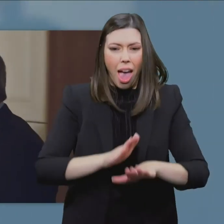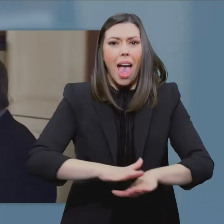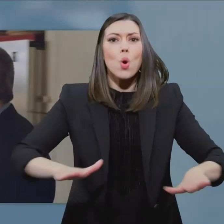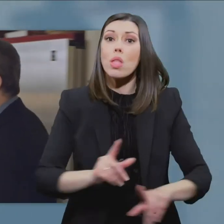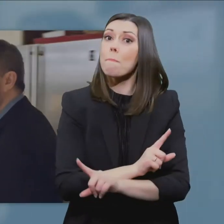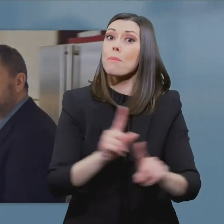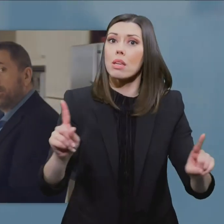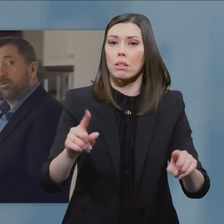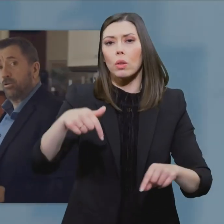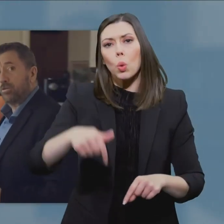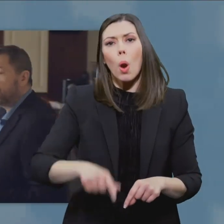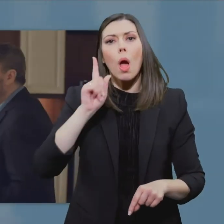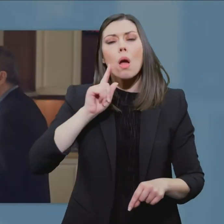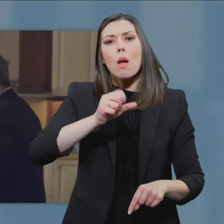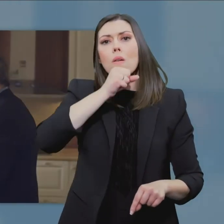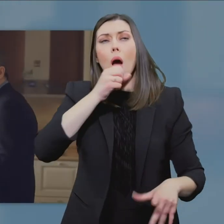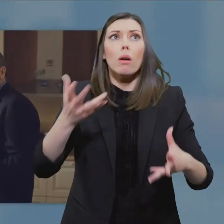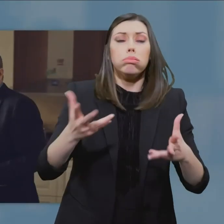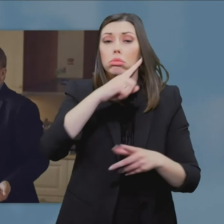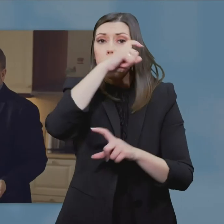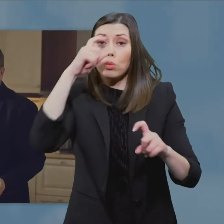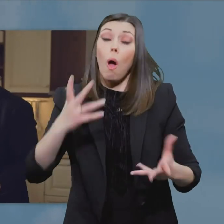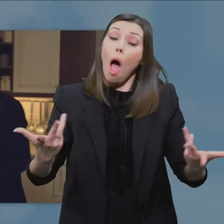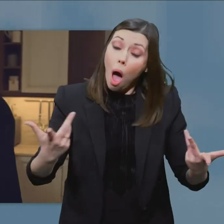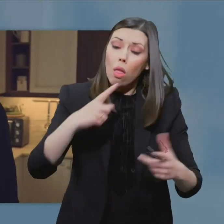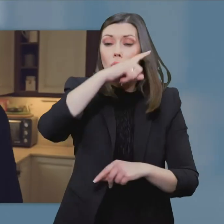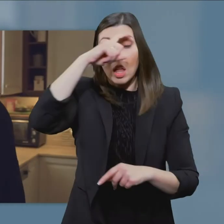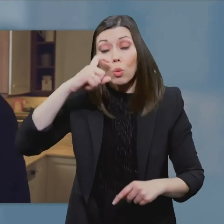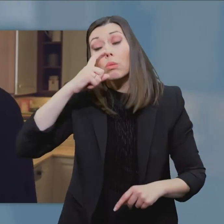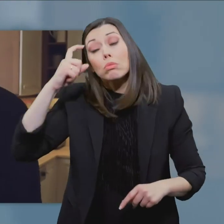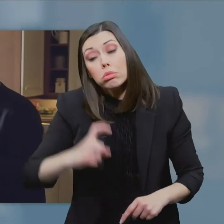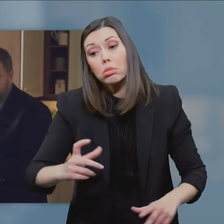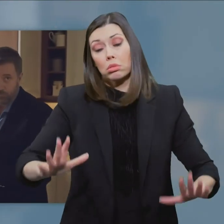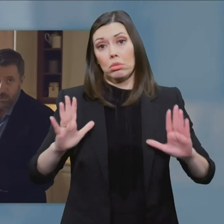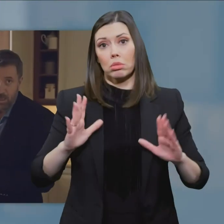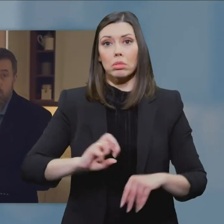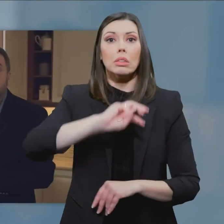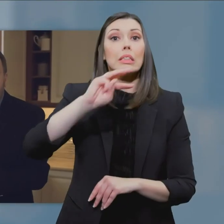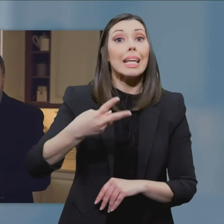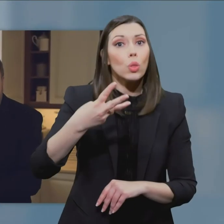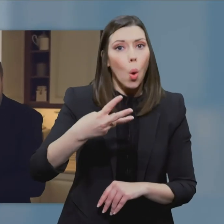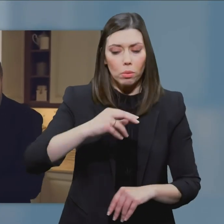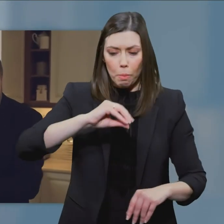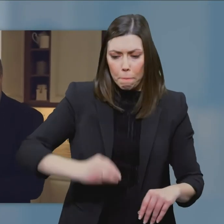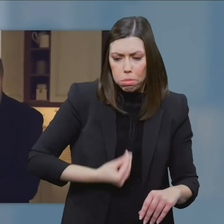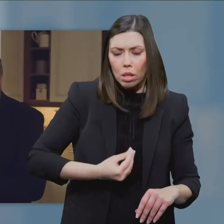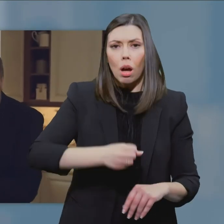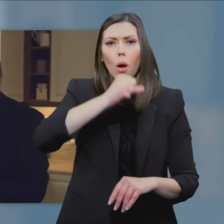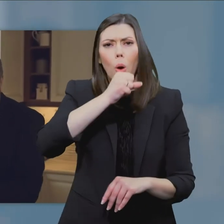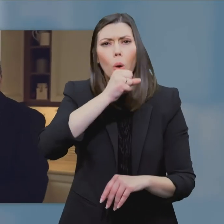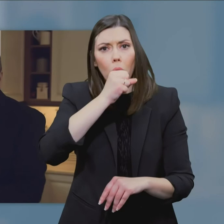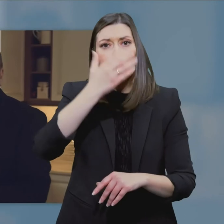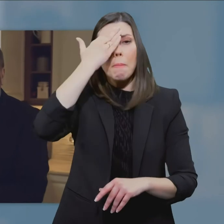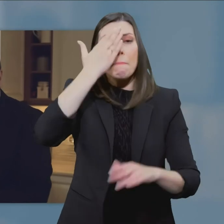Θα μου πείτε τώρα οι γιαγιάδες, σπίρα μου αυτό είναι δύσκολο. Ε, δεν είναι δύσκολο, αλλά πρέπει να γίνει και να κάνουμε. Τρίτον, στο πρώτο σύμπτωμα, βήχα ή